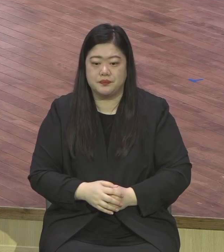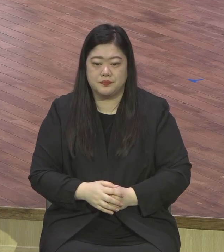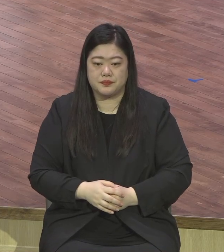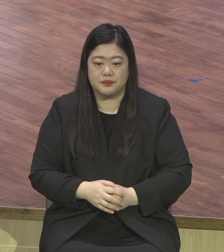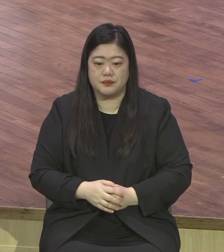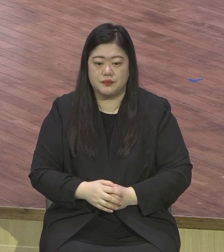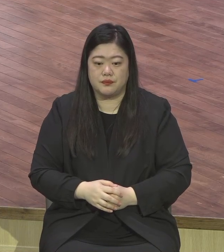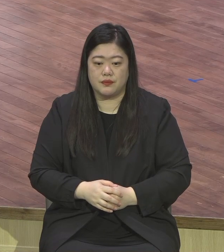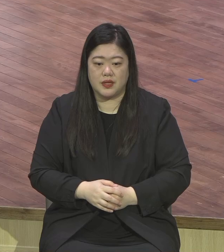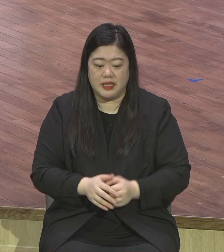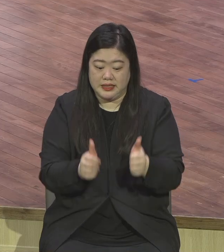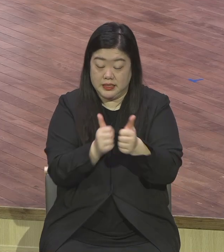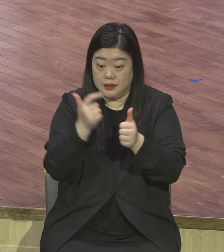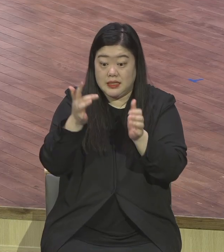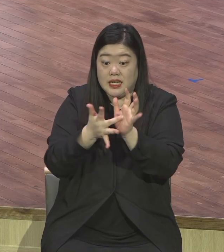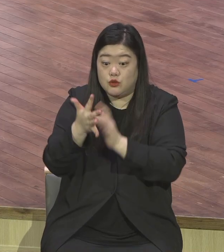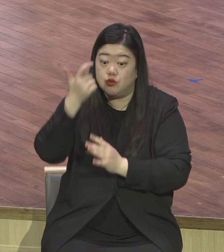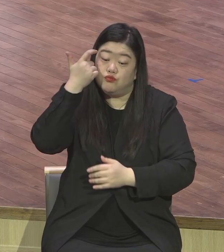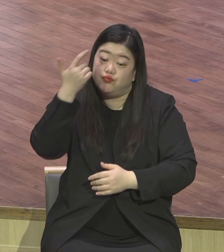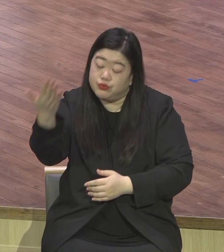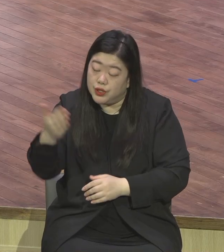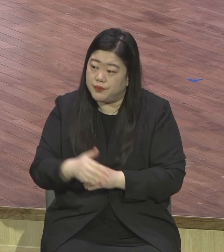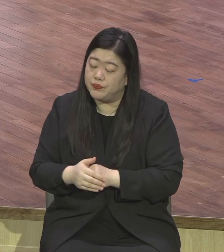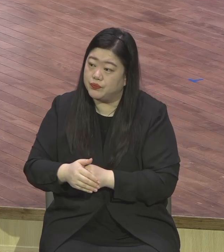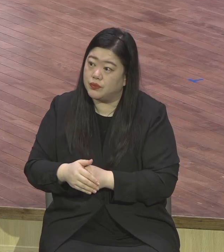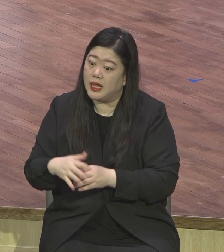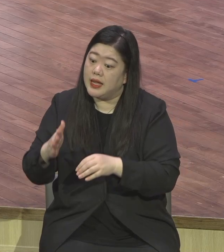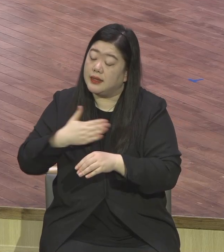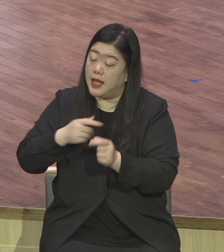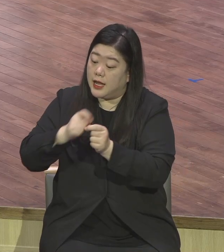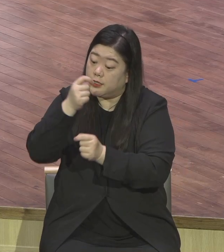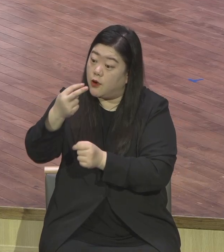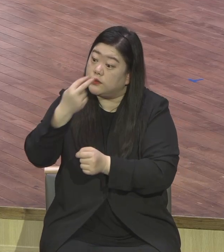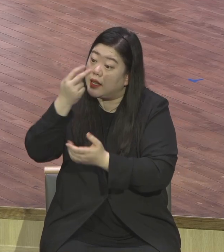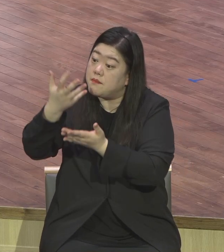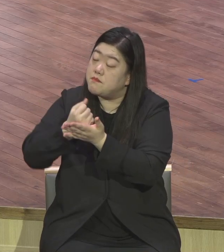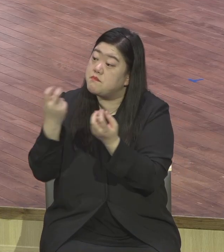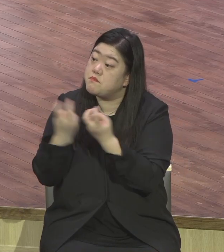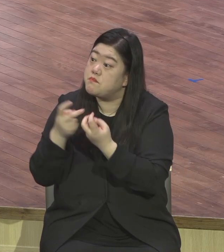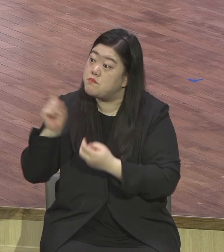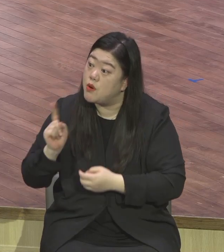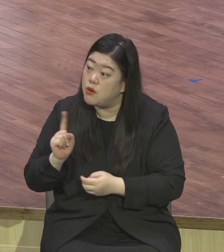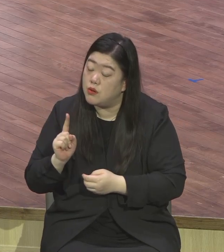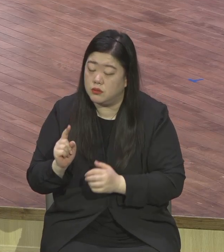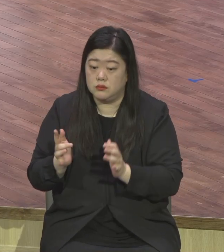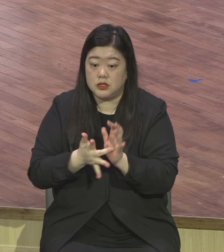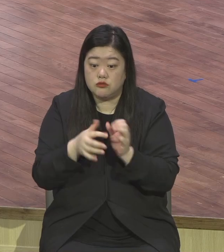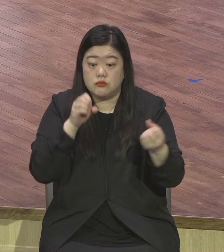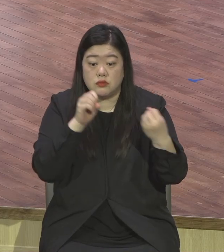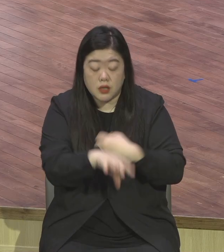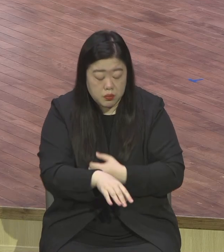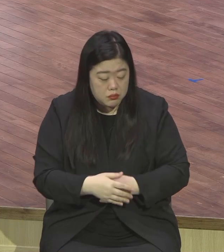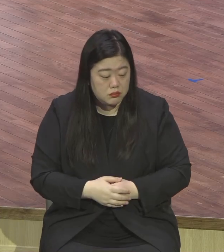이 청년이 자신은 어려서부터 율법의 계명을 다 지켰다고 자신있게 대답을 합니다.